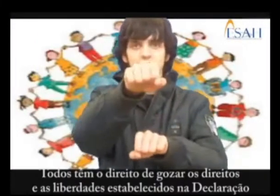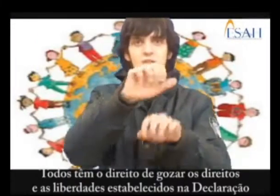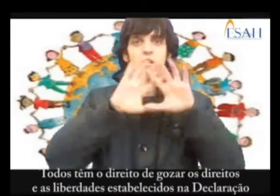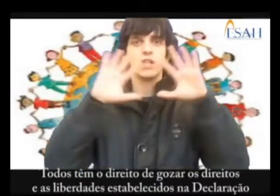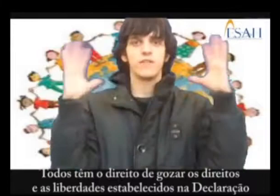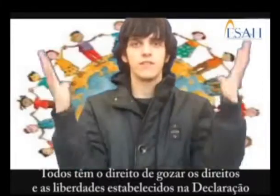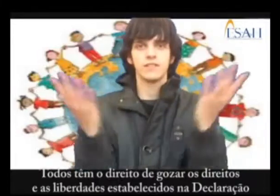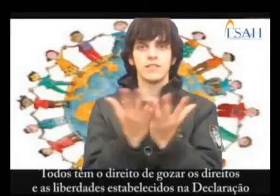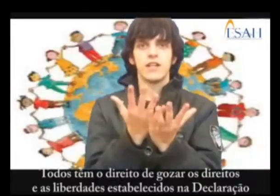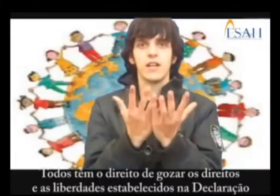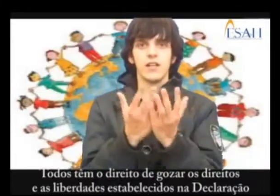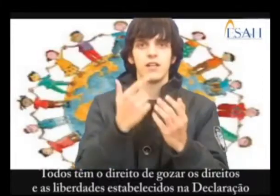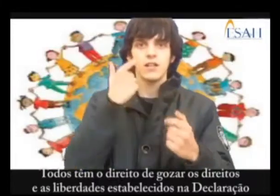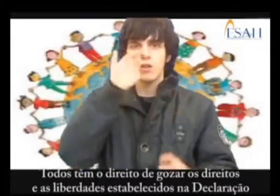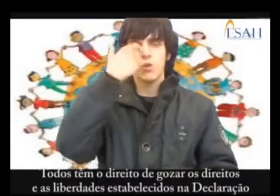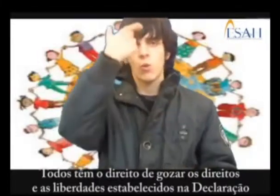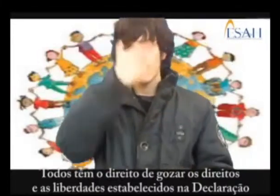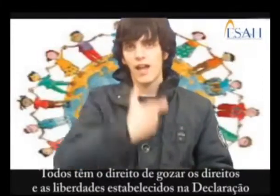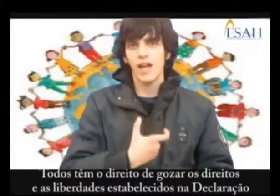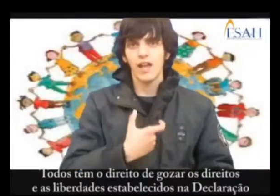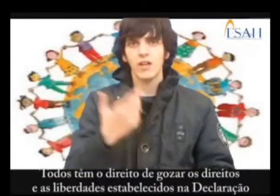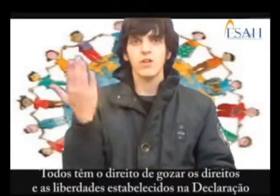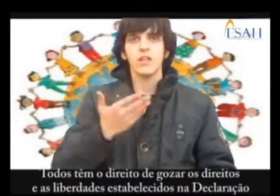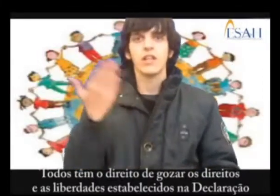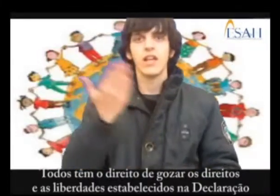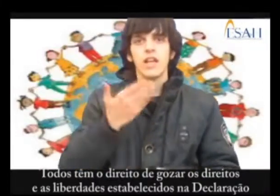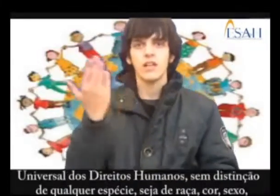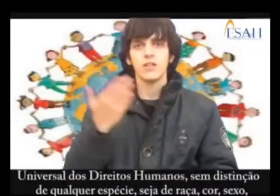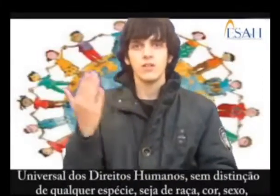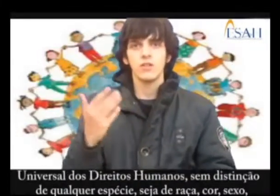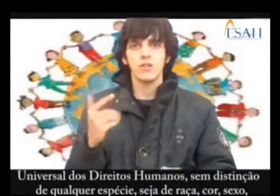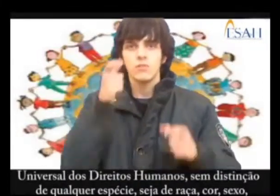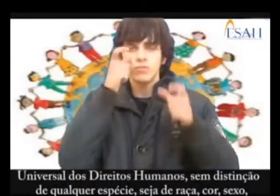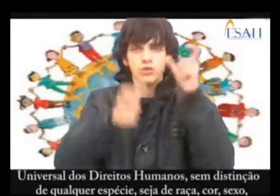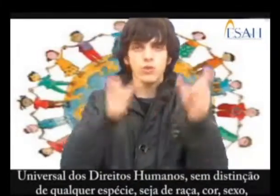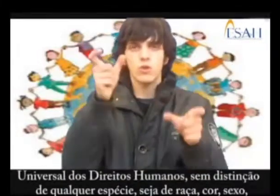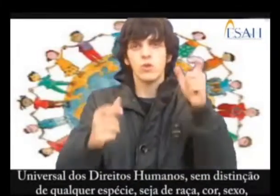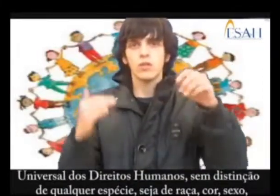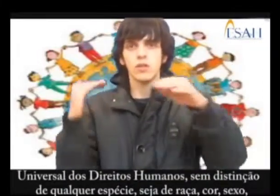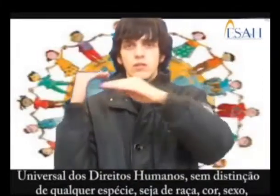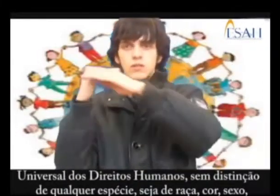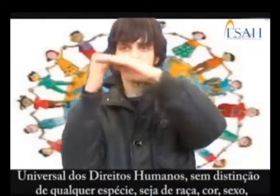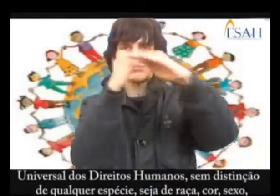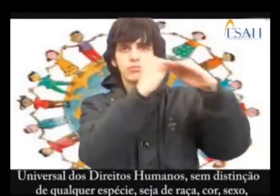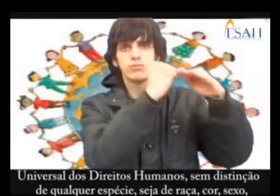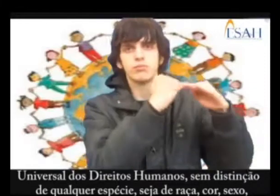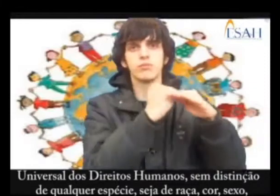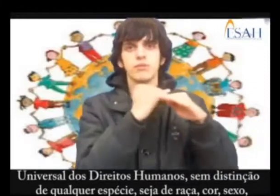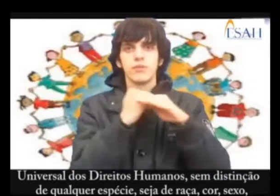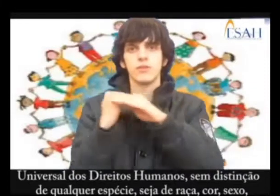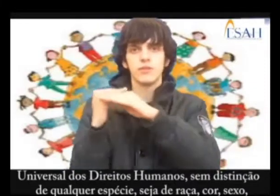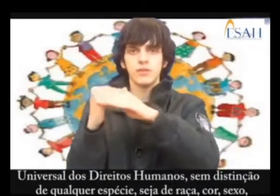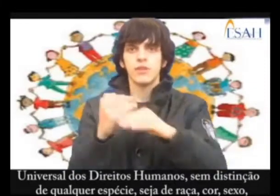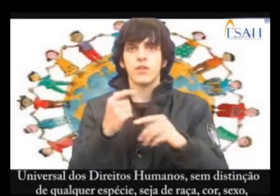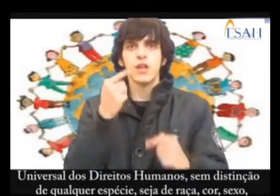Todos têm o direito de usar os direitos e as liberdades estabelecidas na Declaração Universal dos Direitos Humanos,